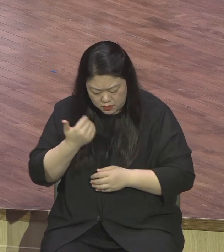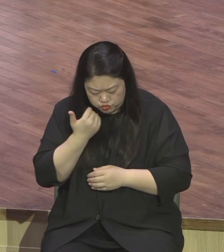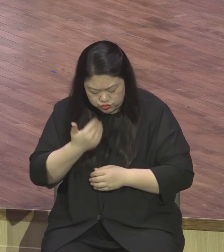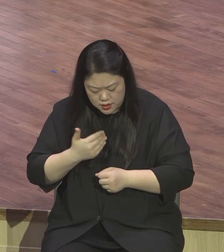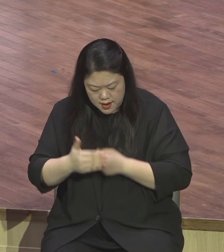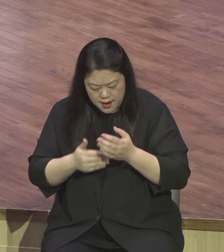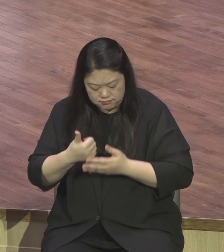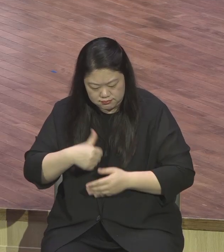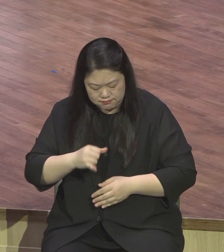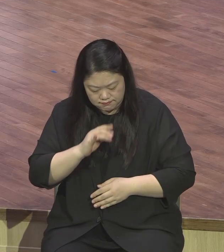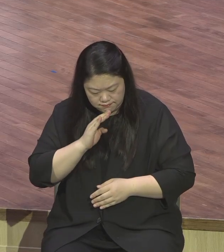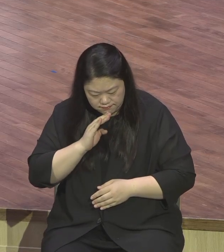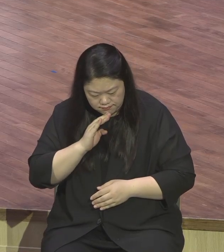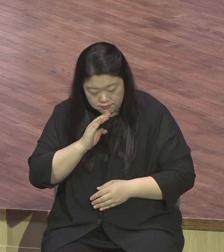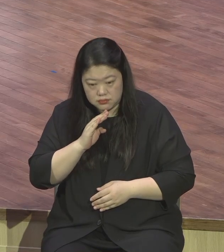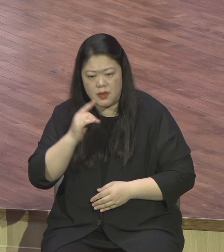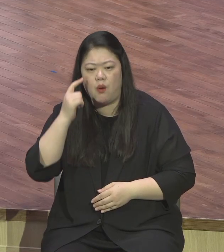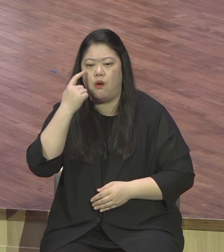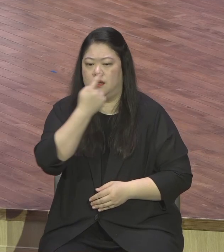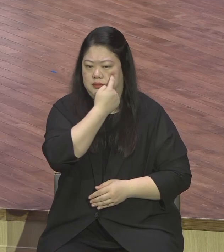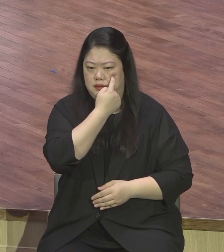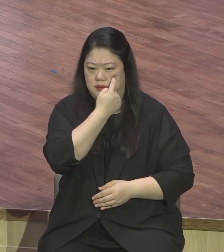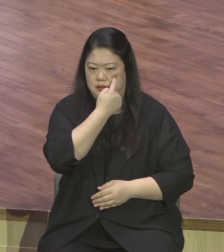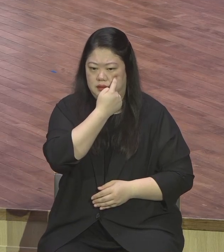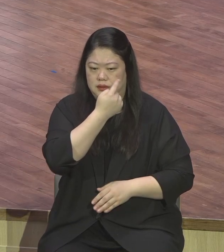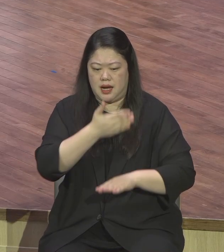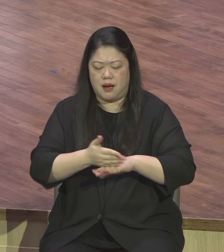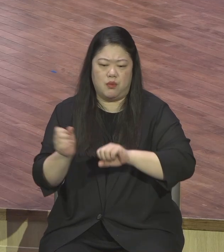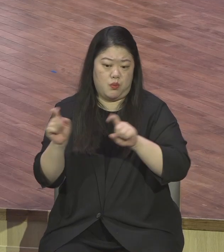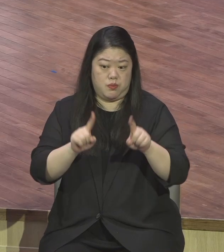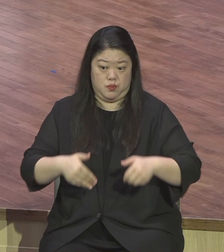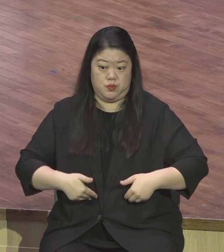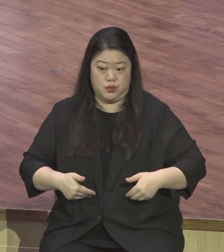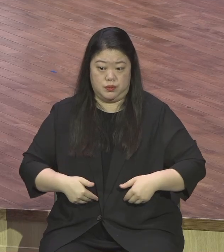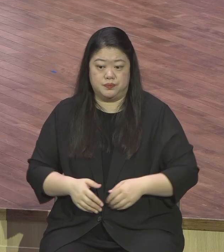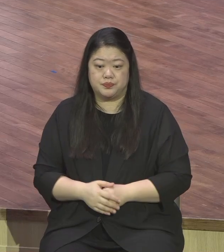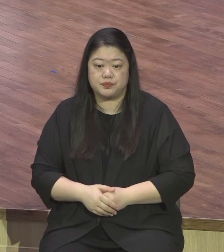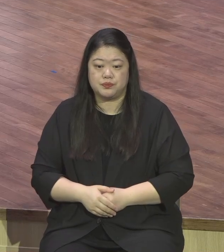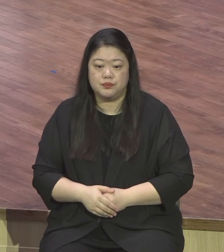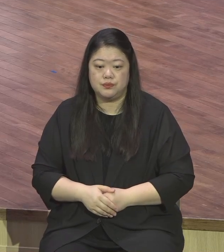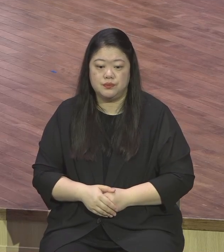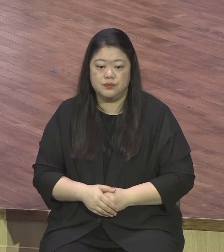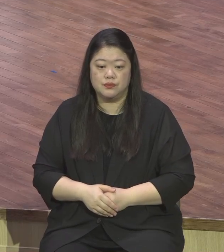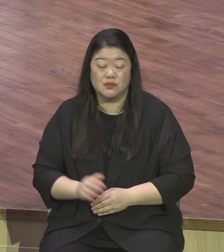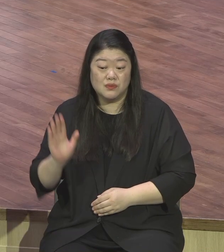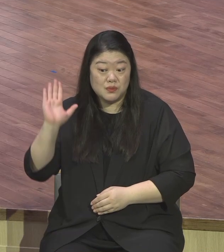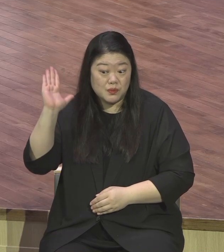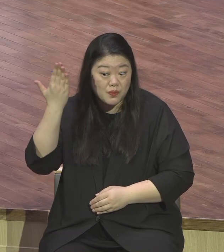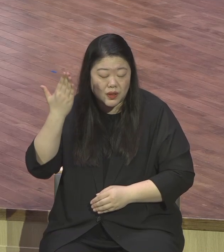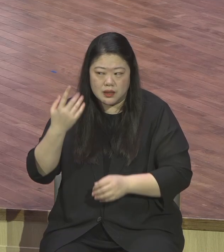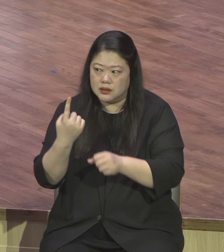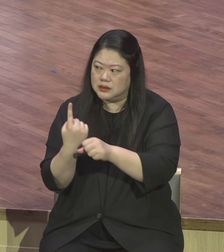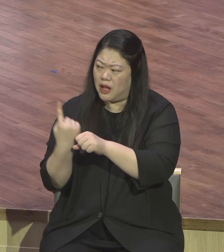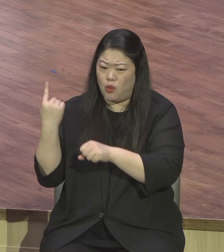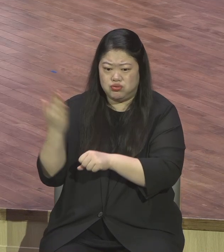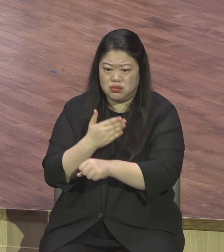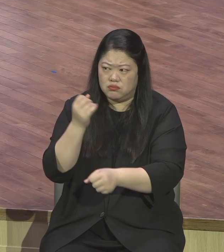지금 코로나19로 인해서 삶의 모든 분야에 걸쳐서 피로도가 쌓여져 있어요 사람들이